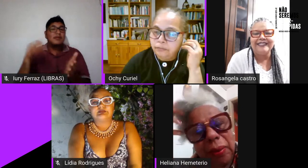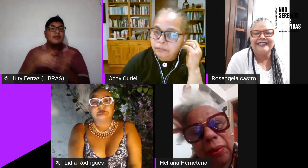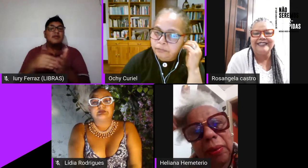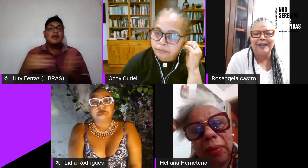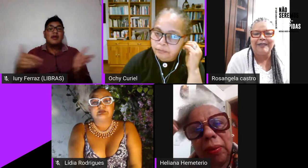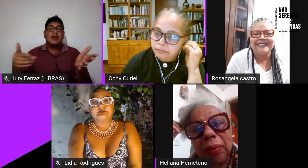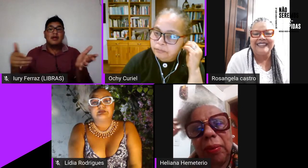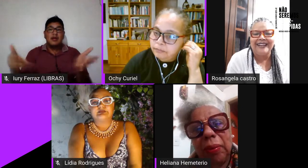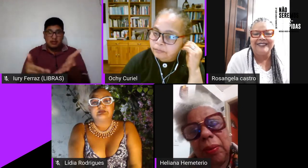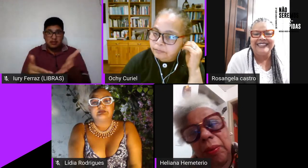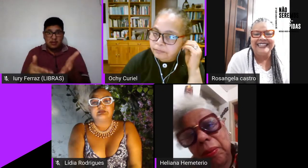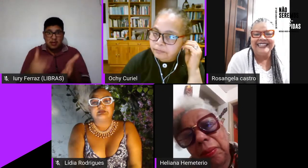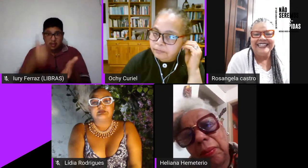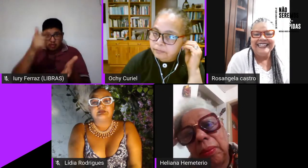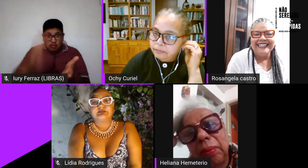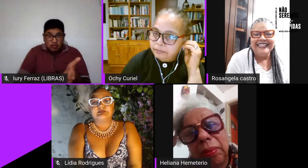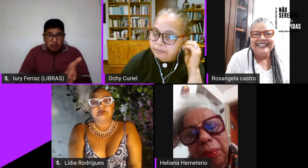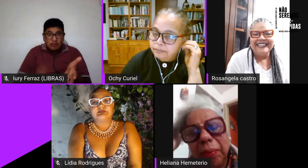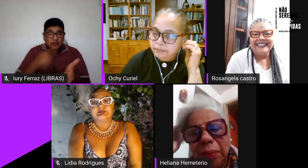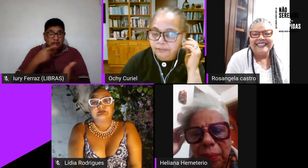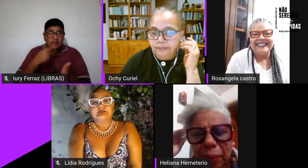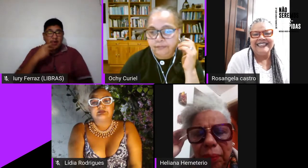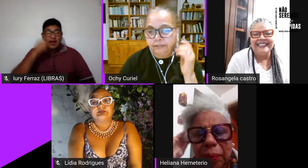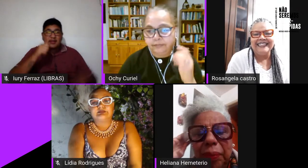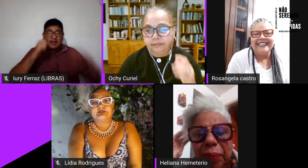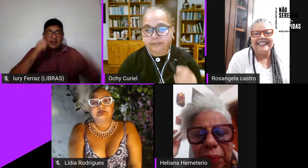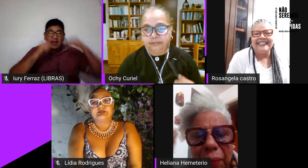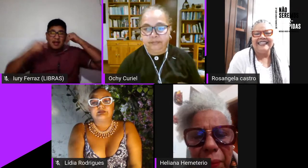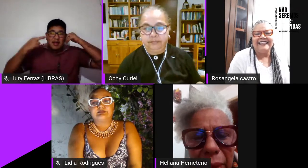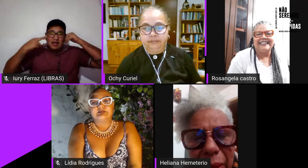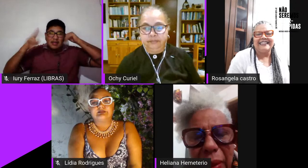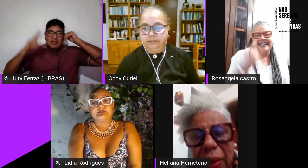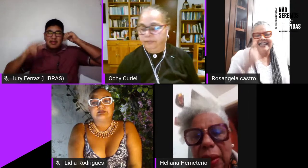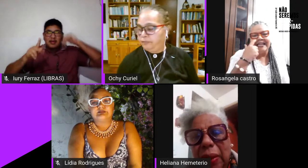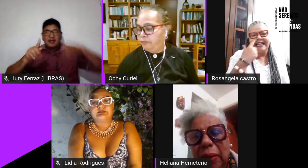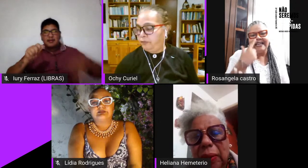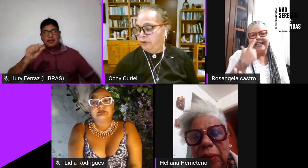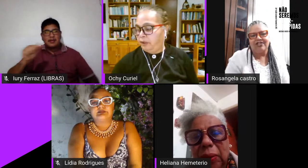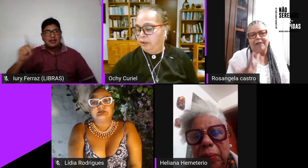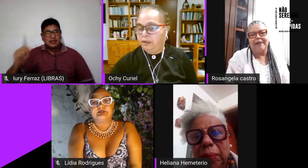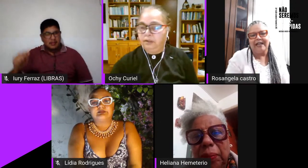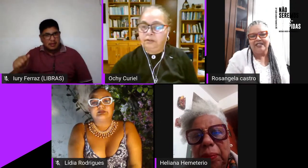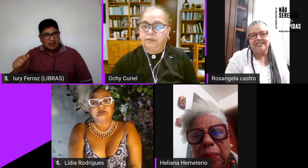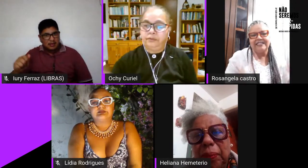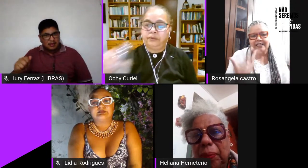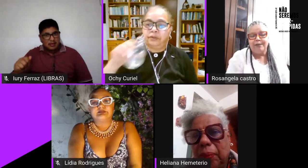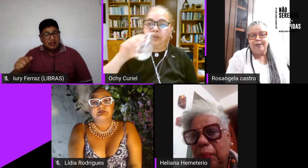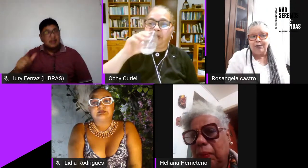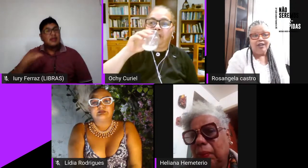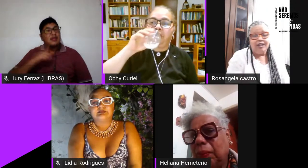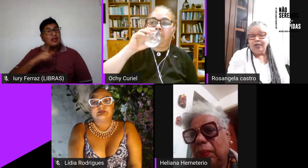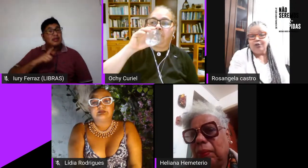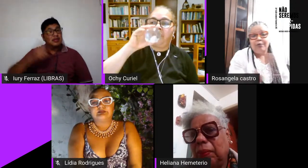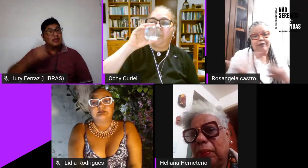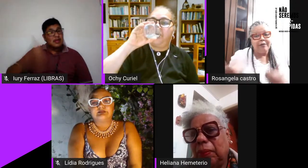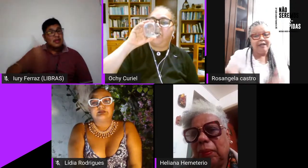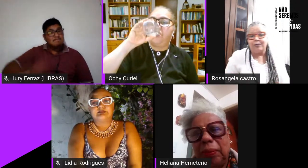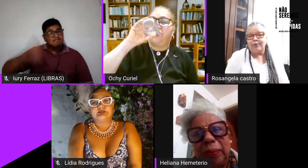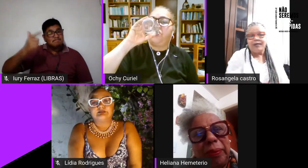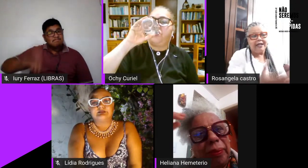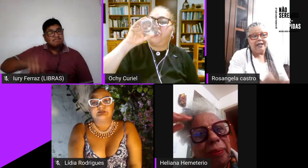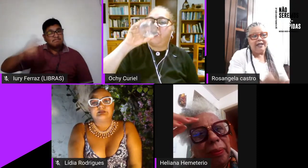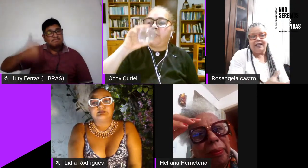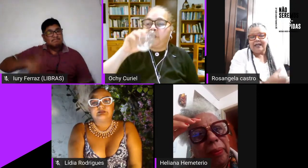novo a propaganda de senhora passada né que tem cada dia mais símbolos do